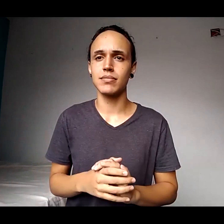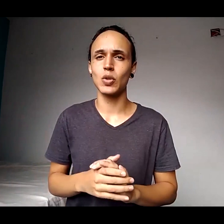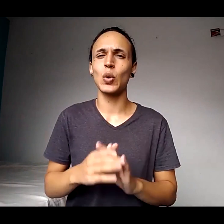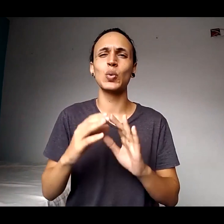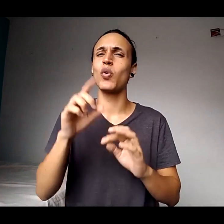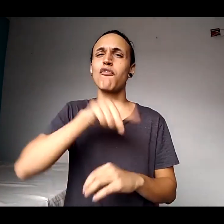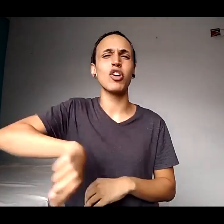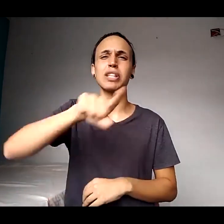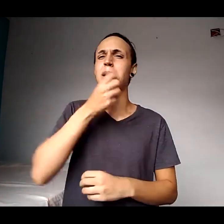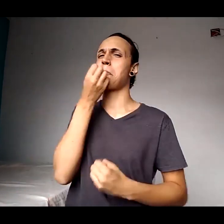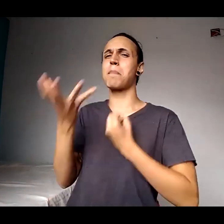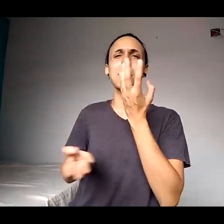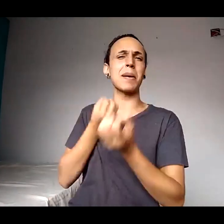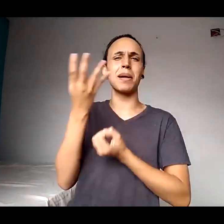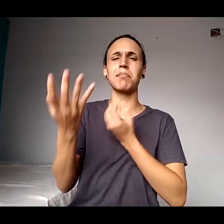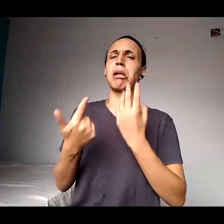Vamos em frente.